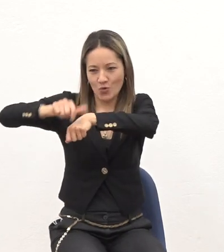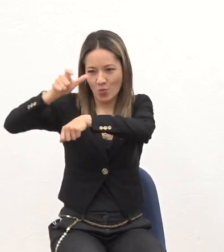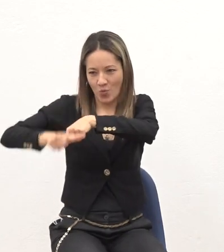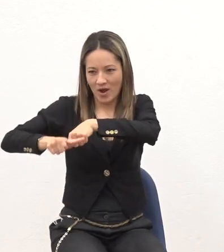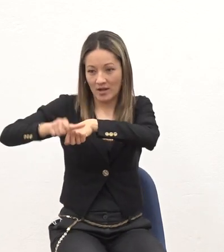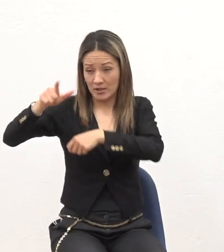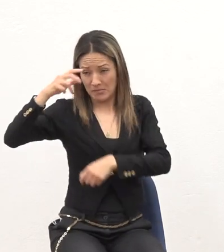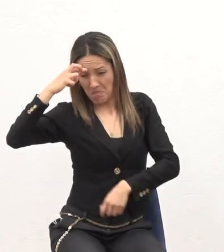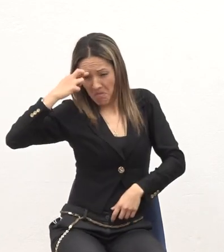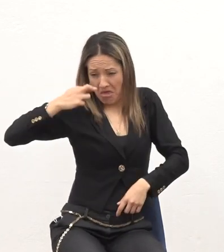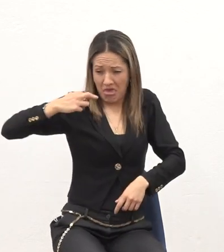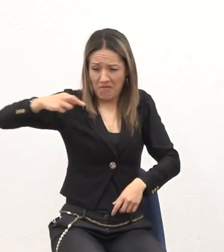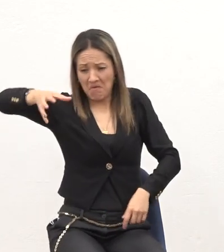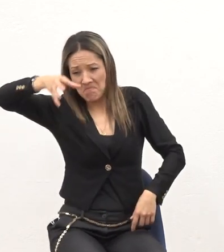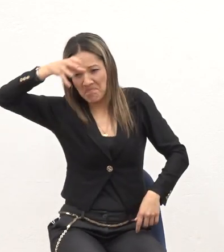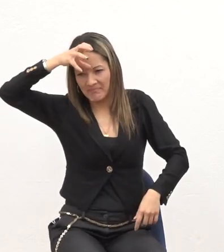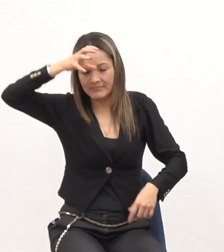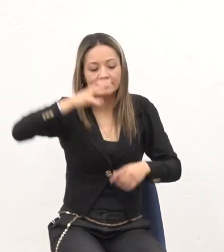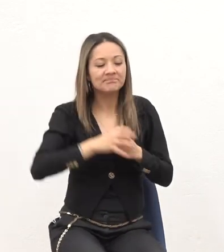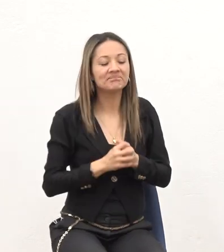aminencia En cirugía